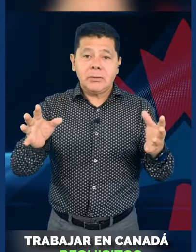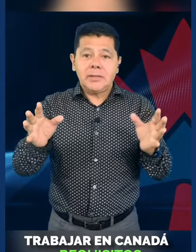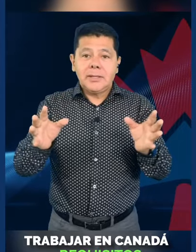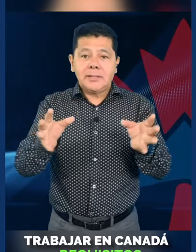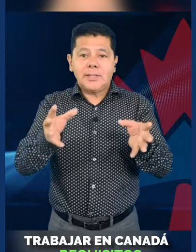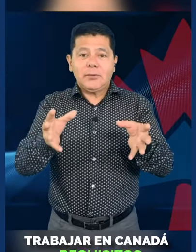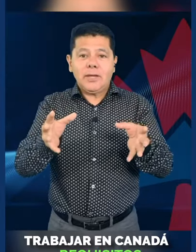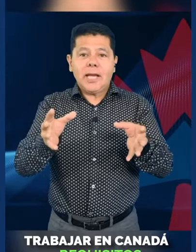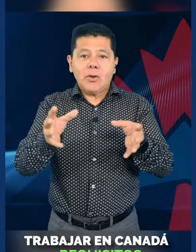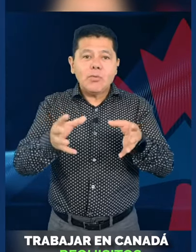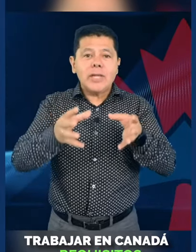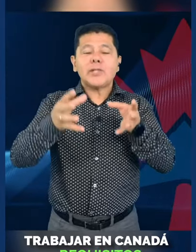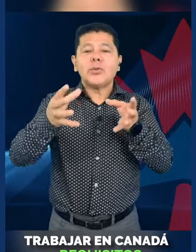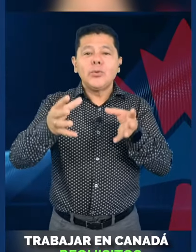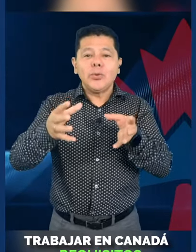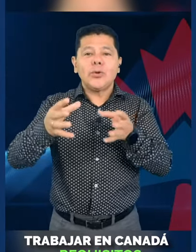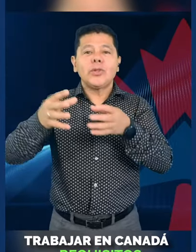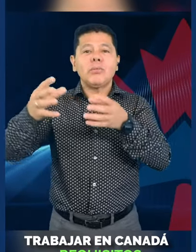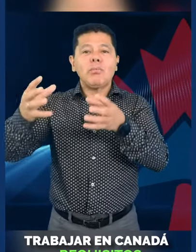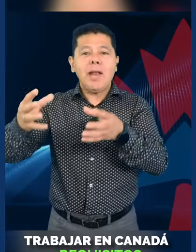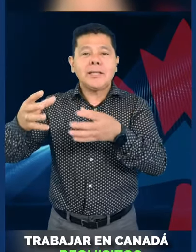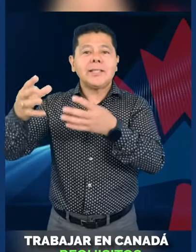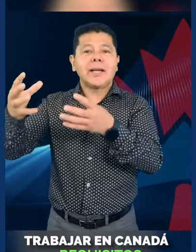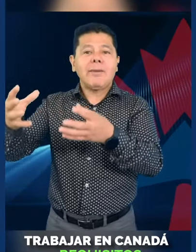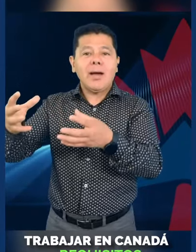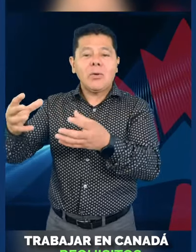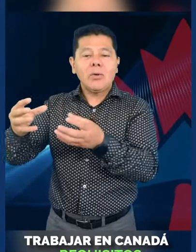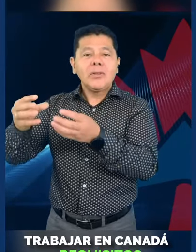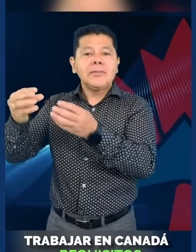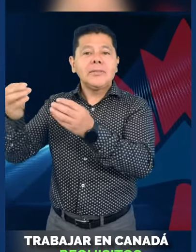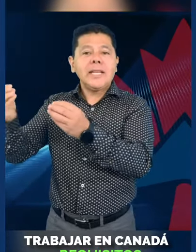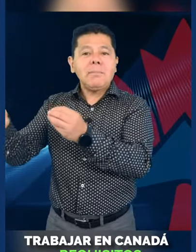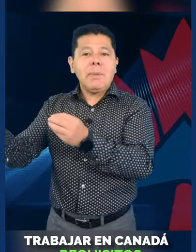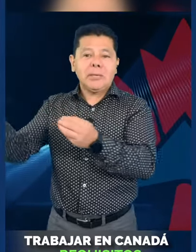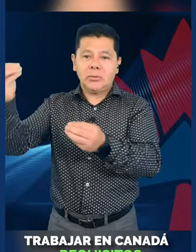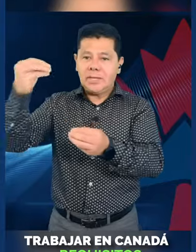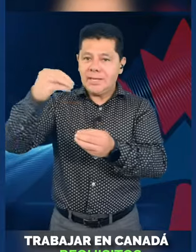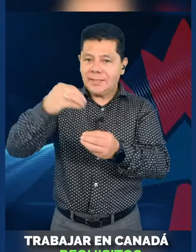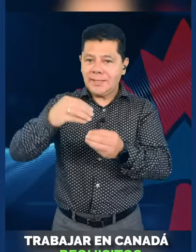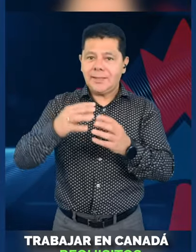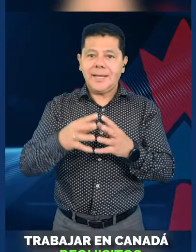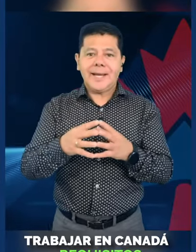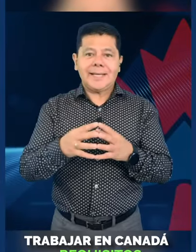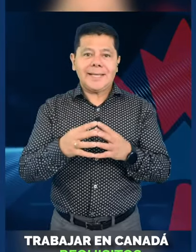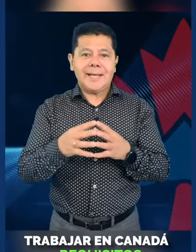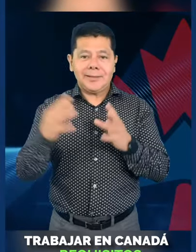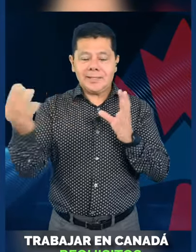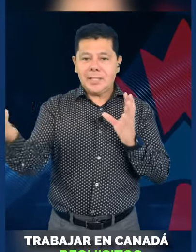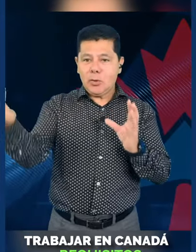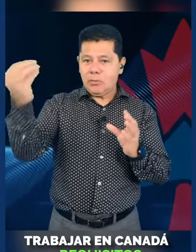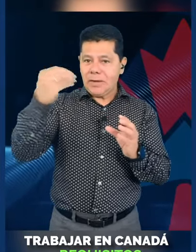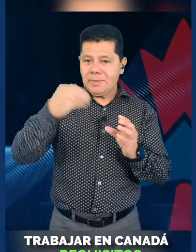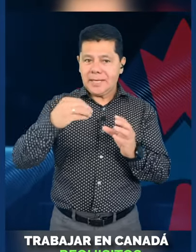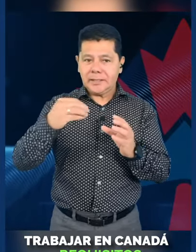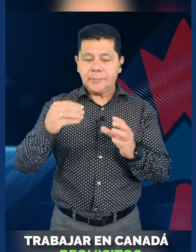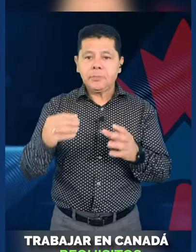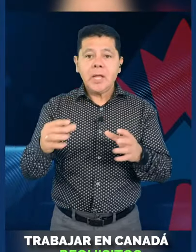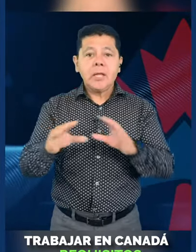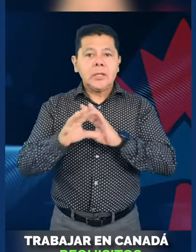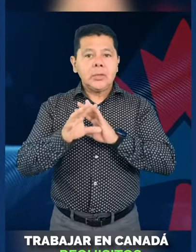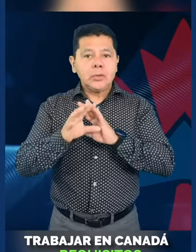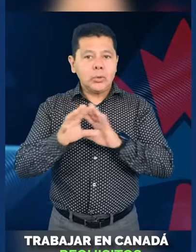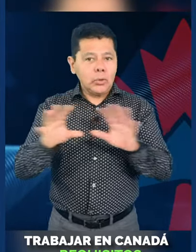En español significa como un estudio de un plan de trabajo del impacto que hay aquí en Canadá de este nuevo